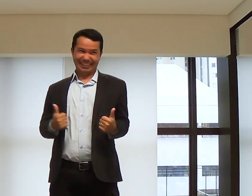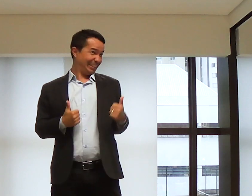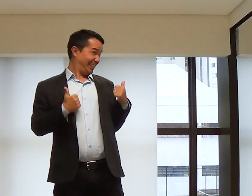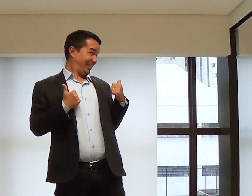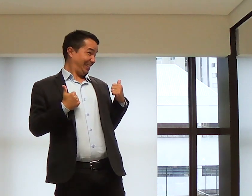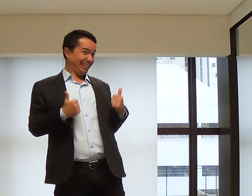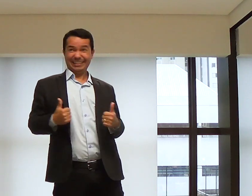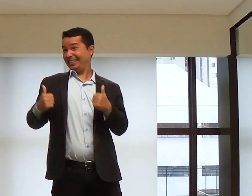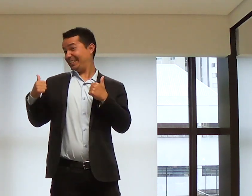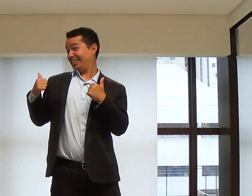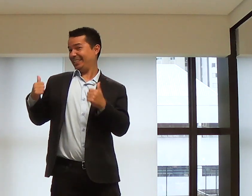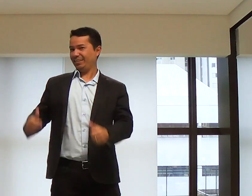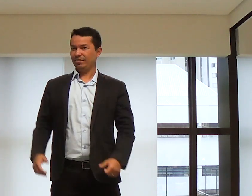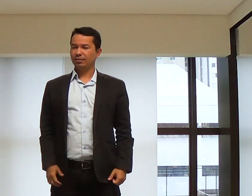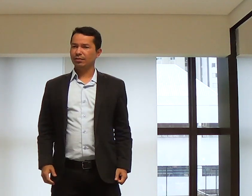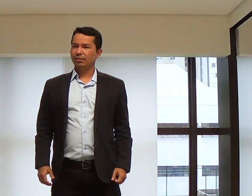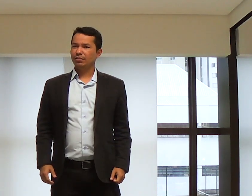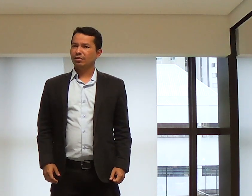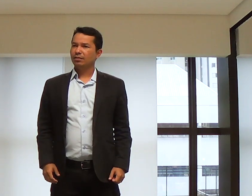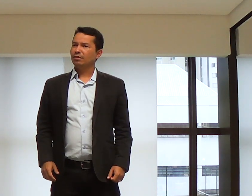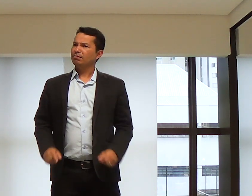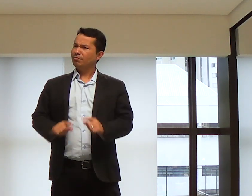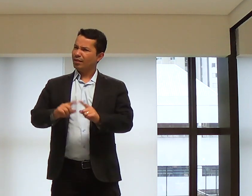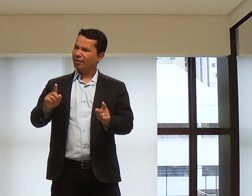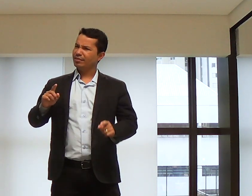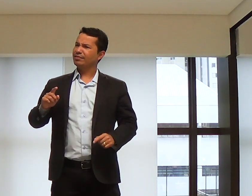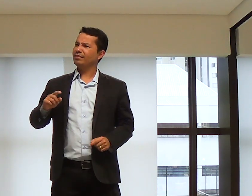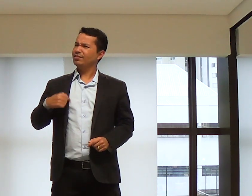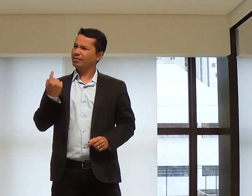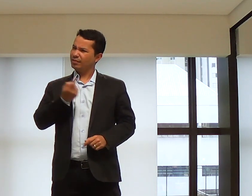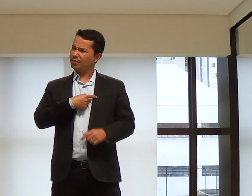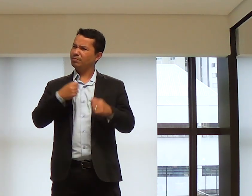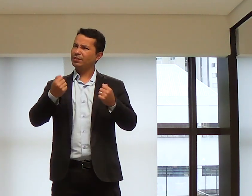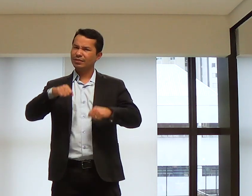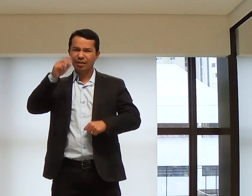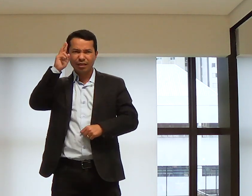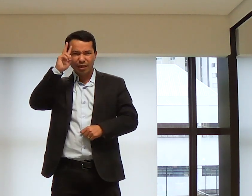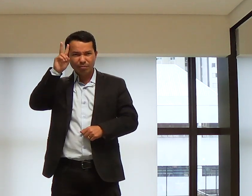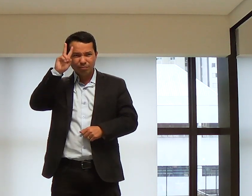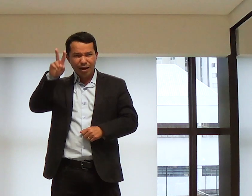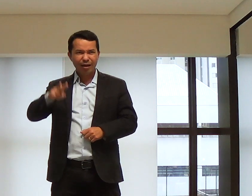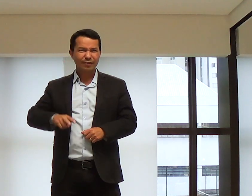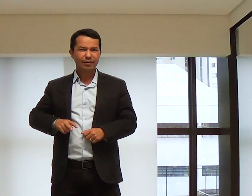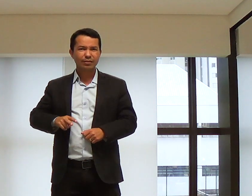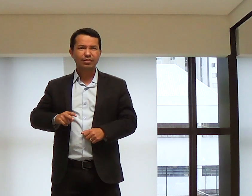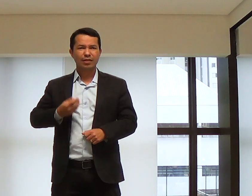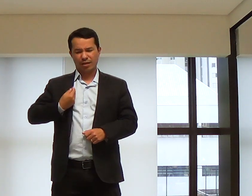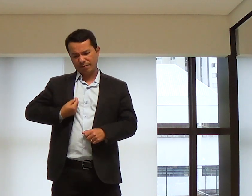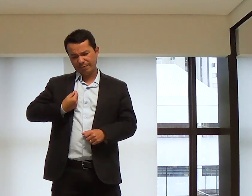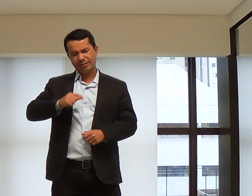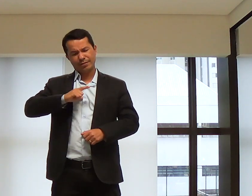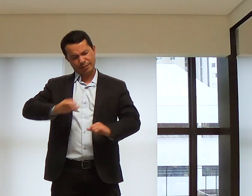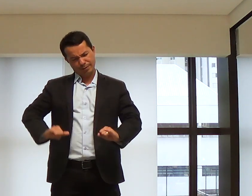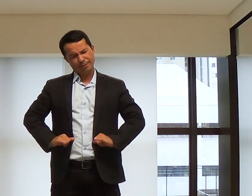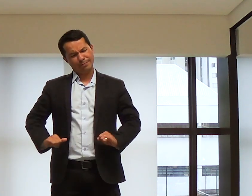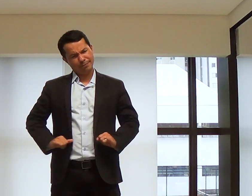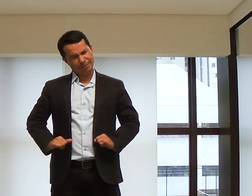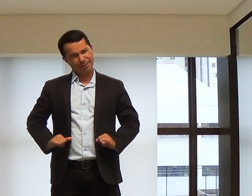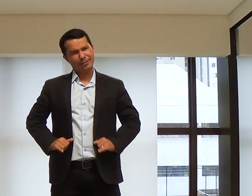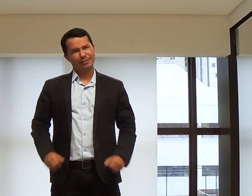alegre, eu estou bem, eu estou feliz, mas também, às vezes, nós temos que nos lembrar que a vida também